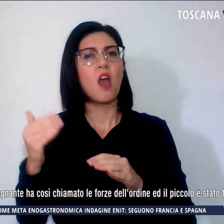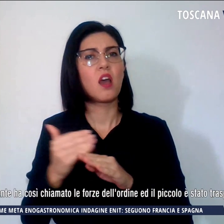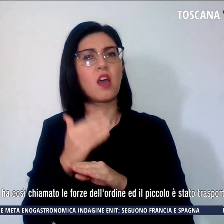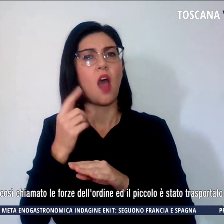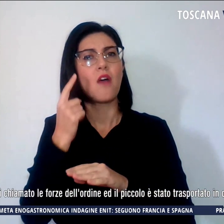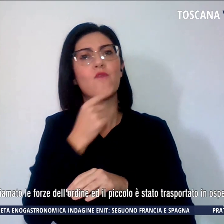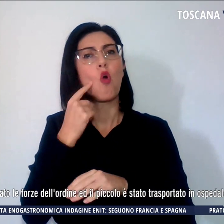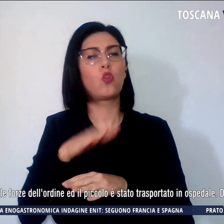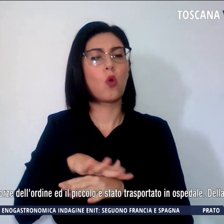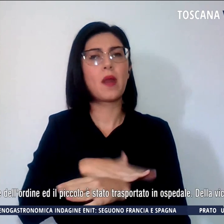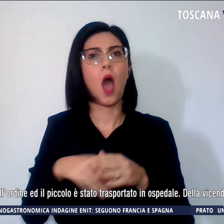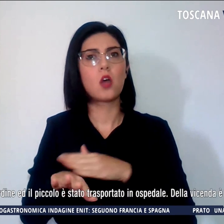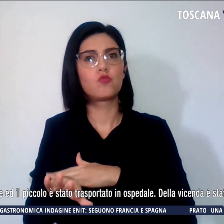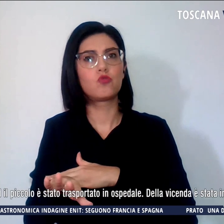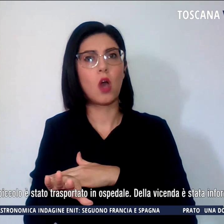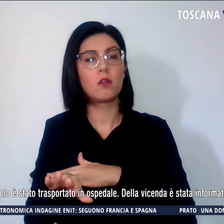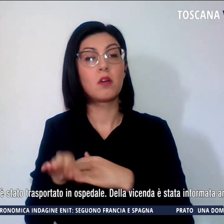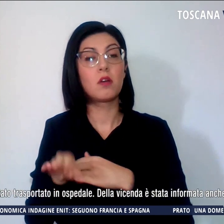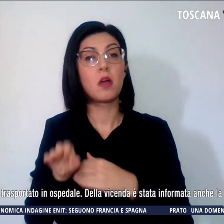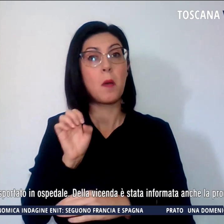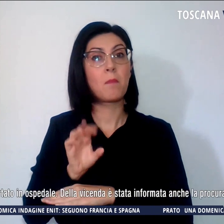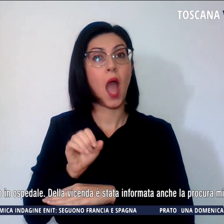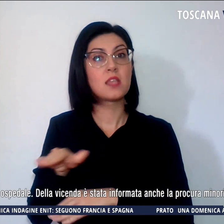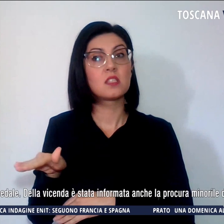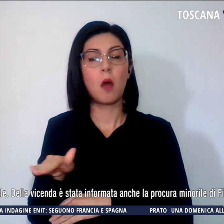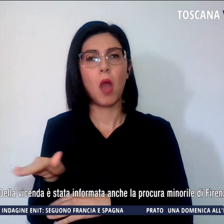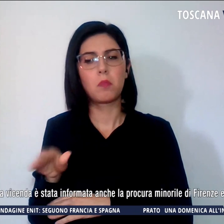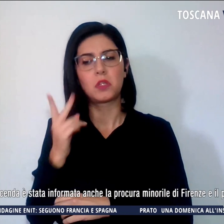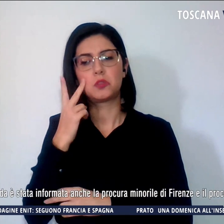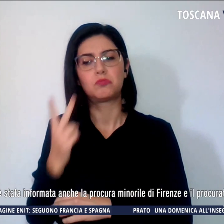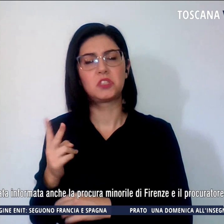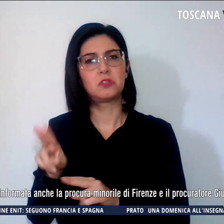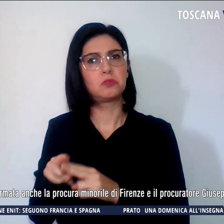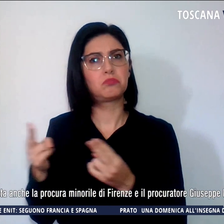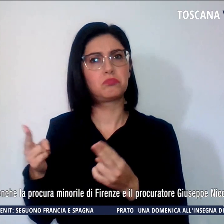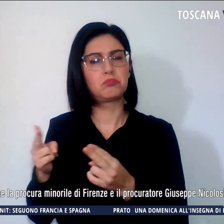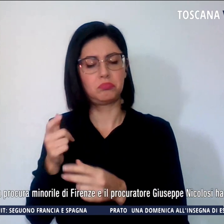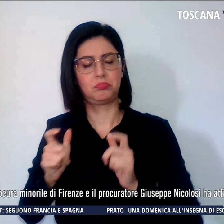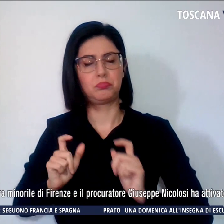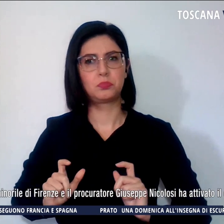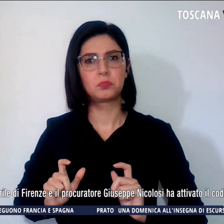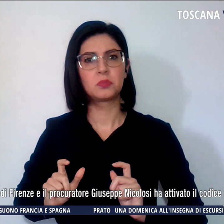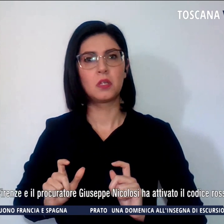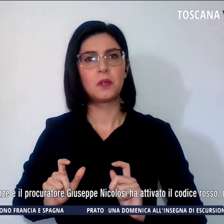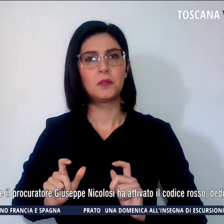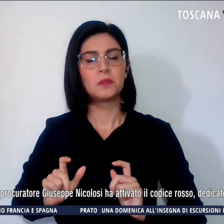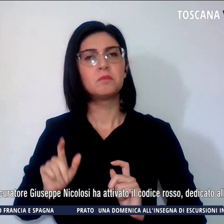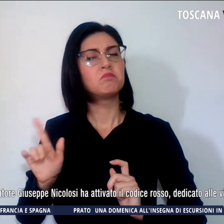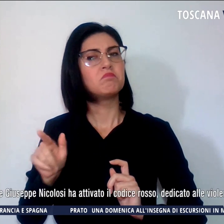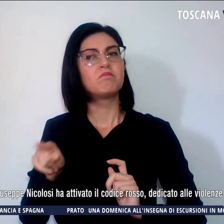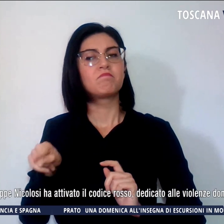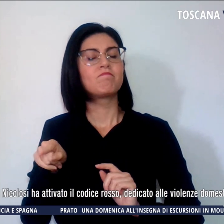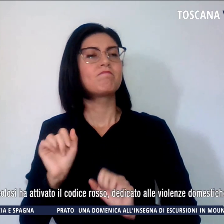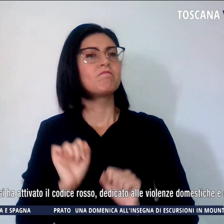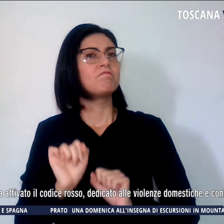La maestra del piccolo si è accorta delle tumefazioni e dopo alcune reticenze il bambino